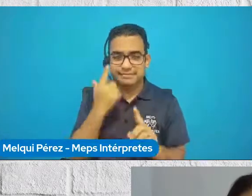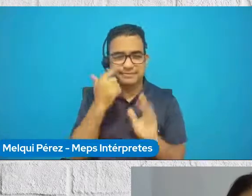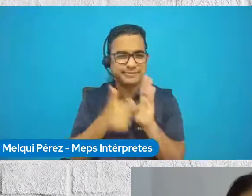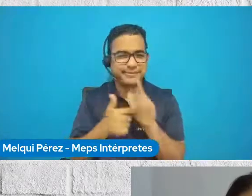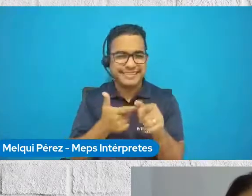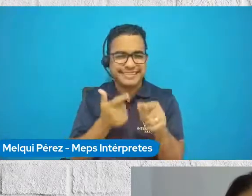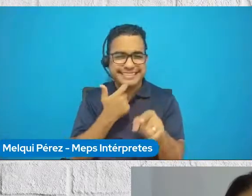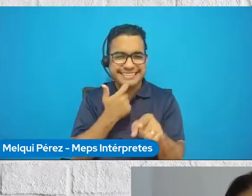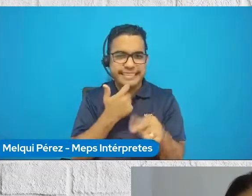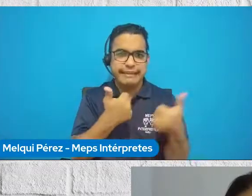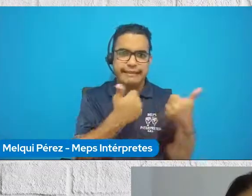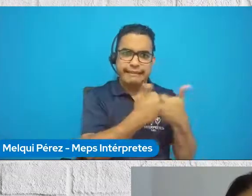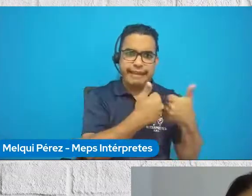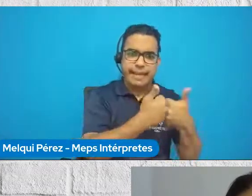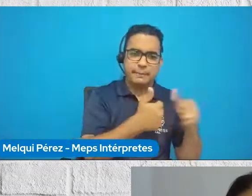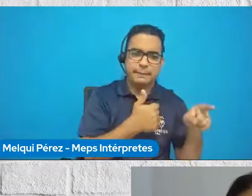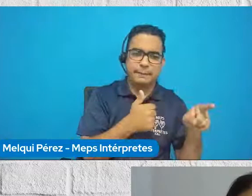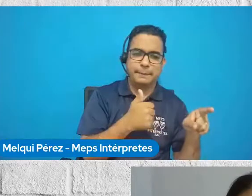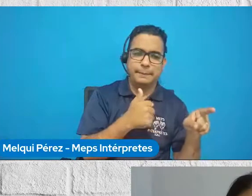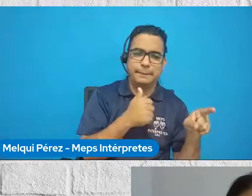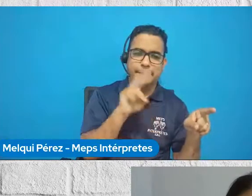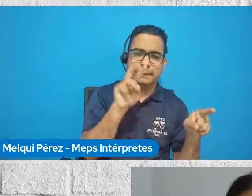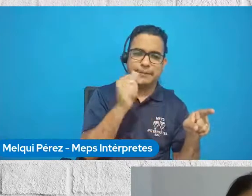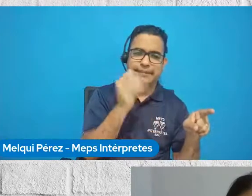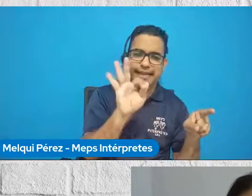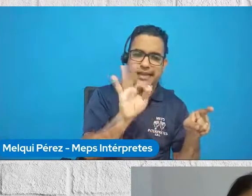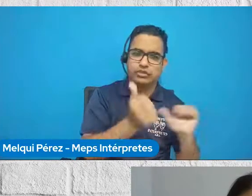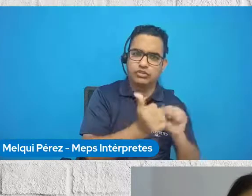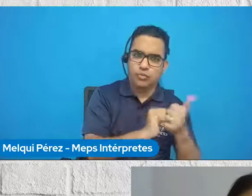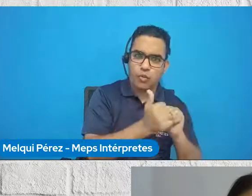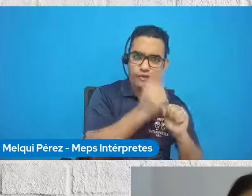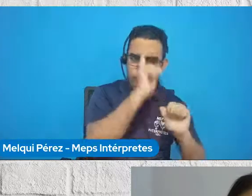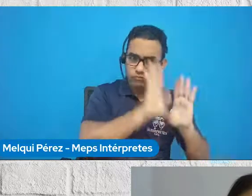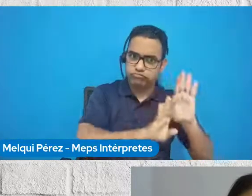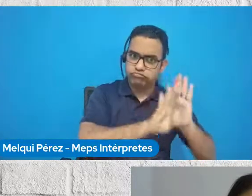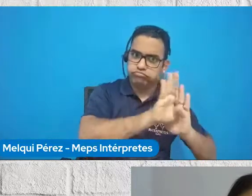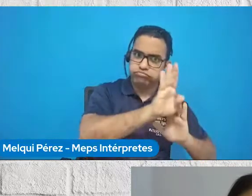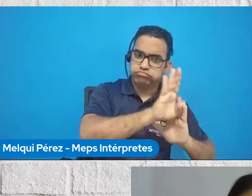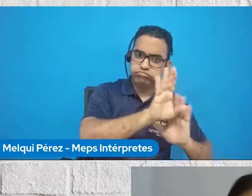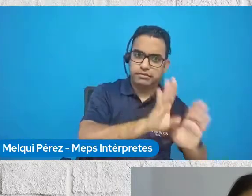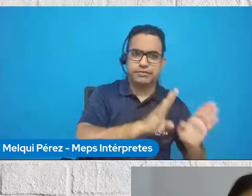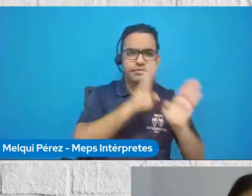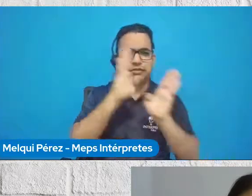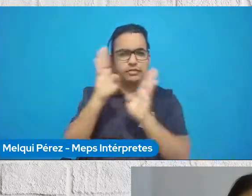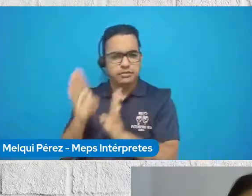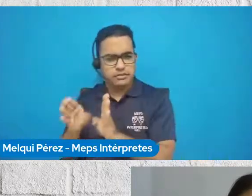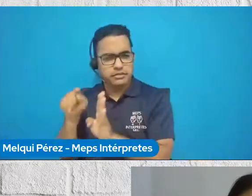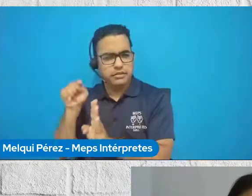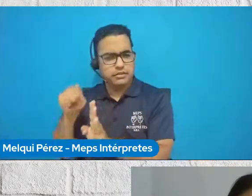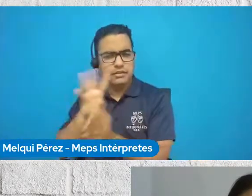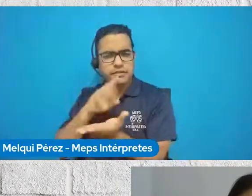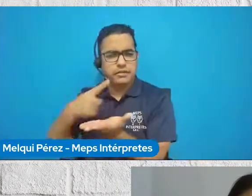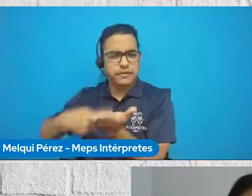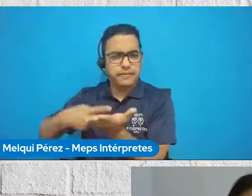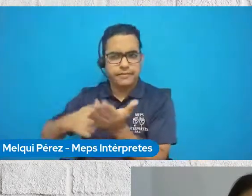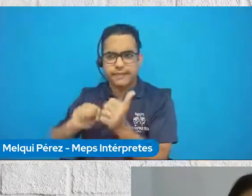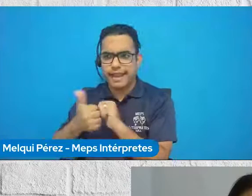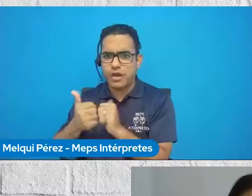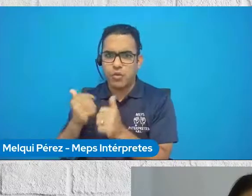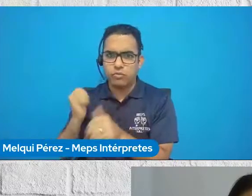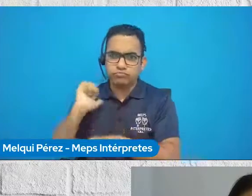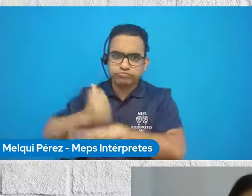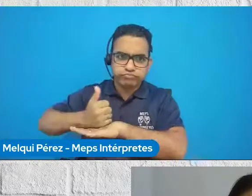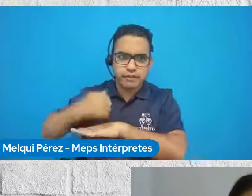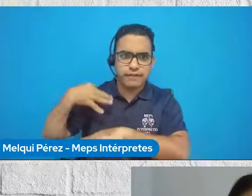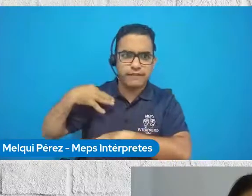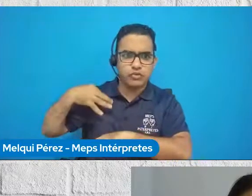Panamericanos, Lima 2019, o un tema de deporte para el desarrollo, pero también nos hablaste de cómo incorporar un voluntariado